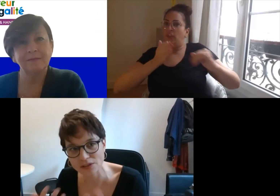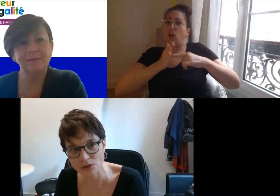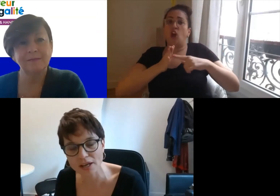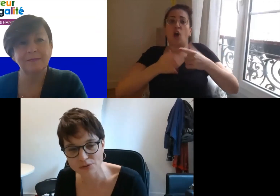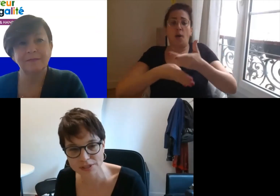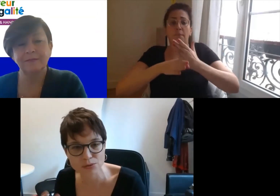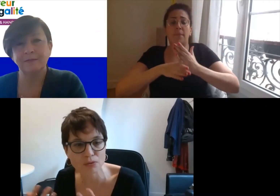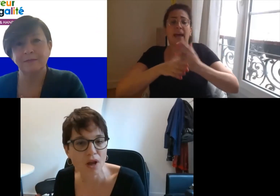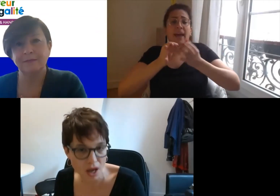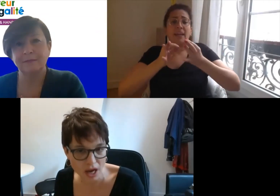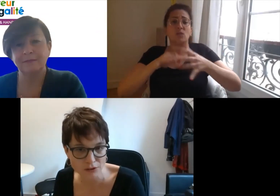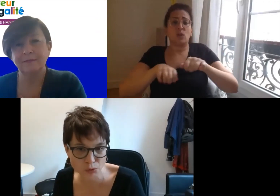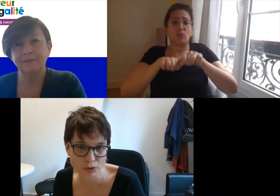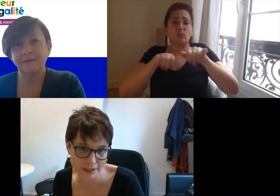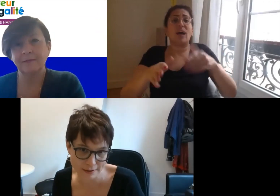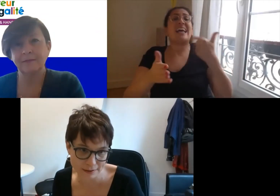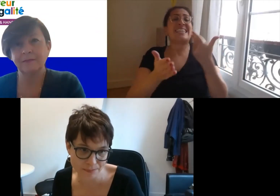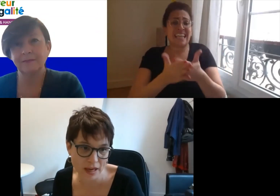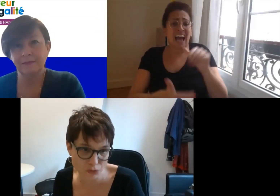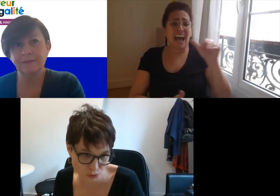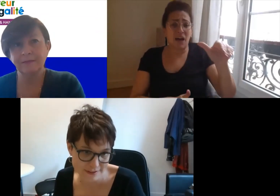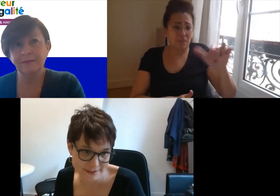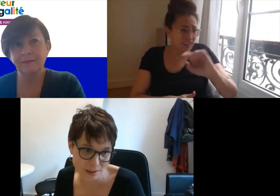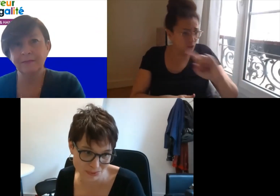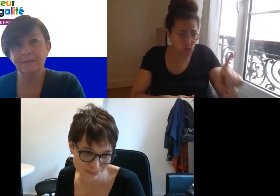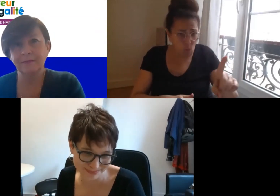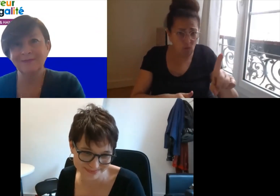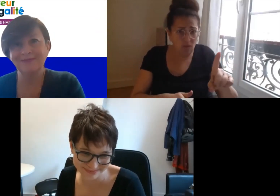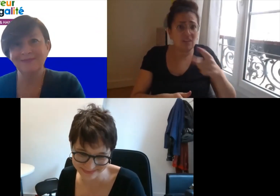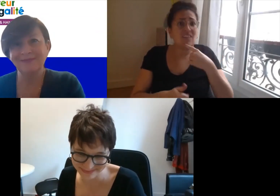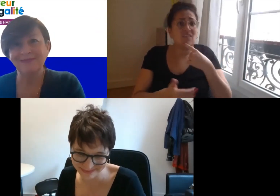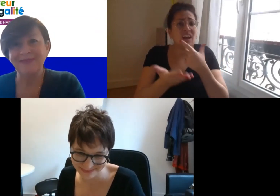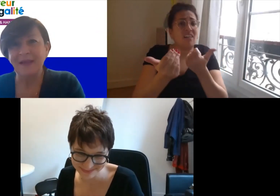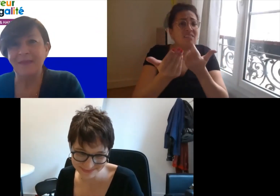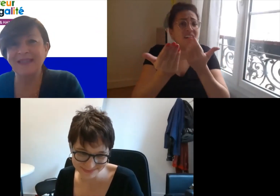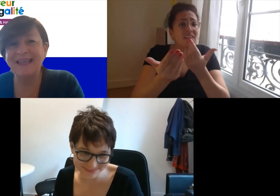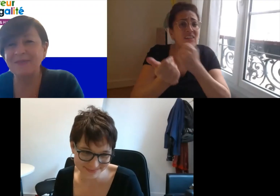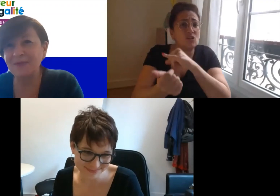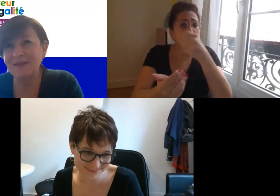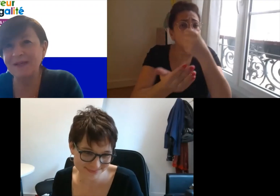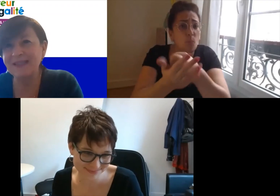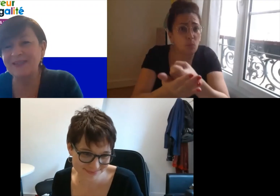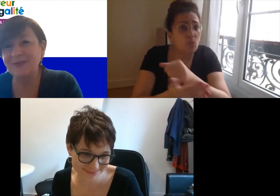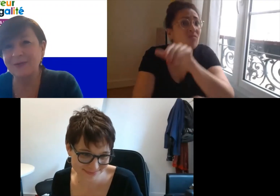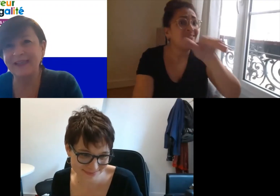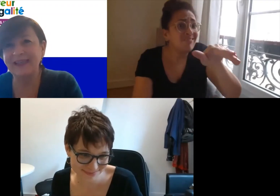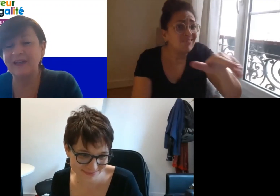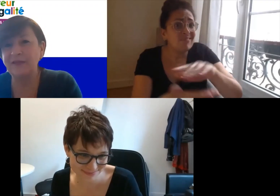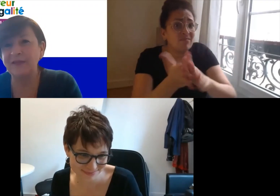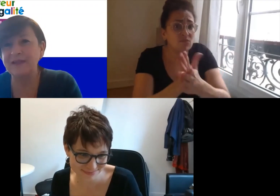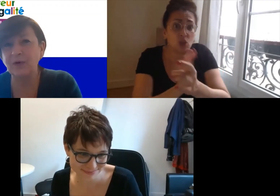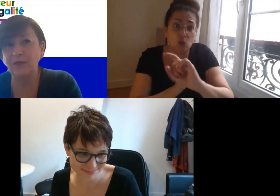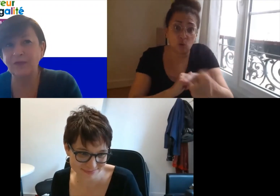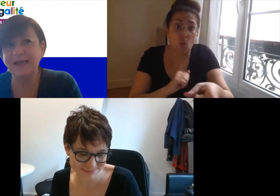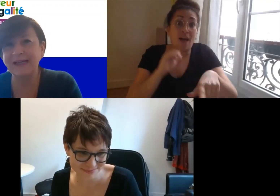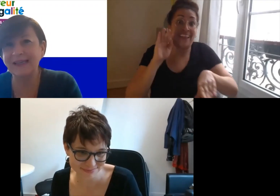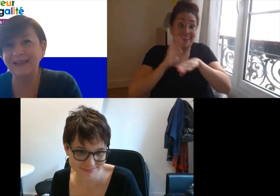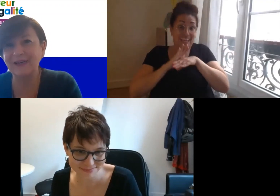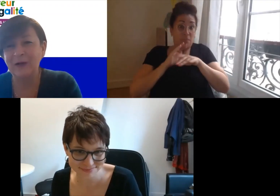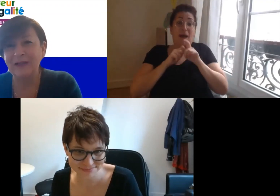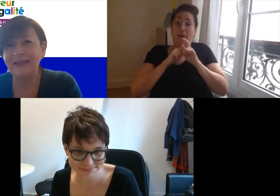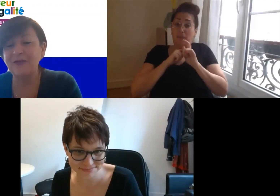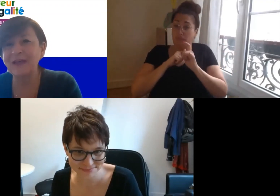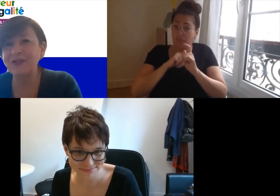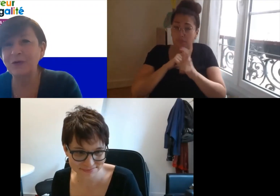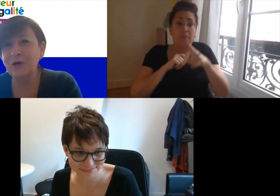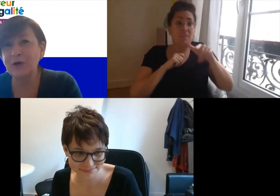intégrés dans la réflexion à toutes les étapes Merci Anne pour ces précisions et effectivement vous éclairez